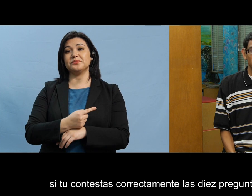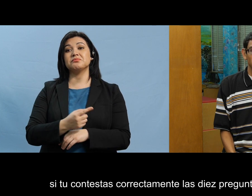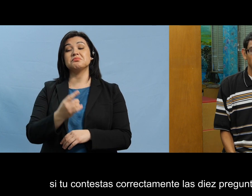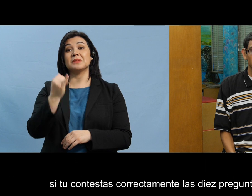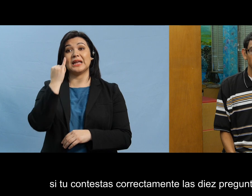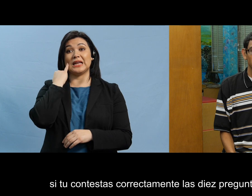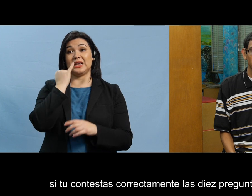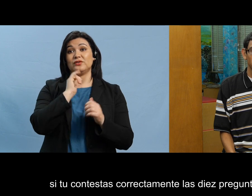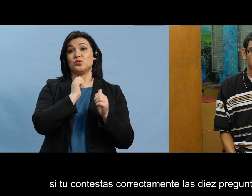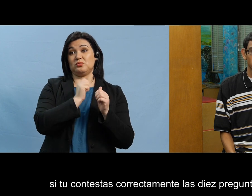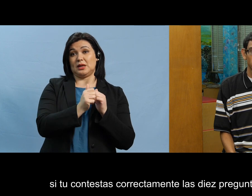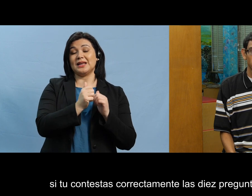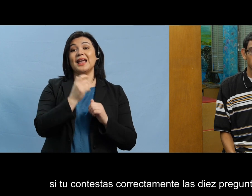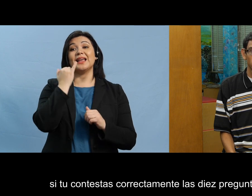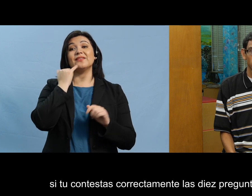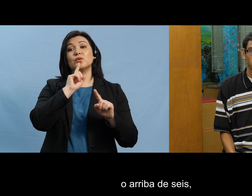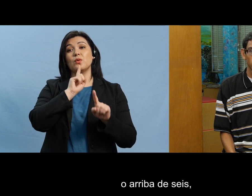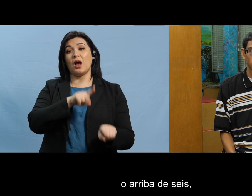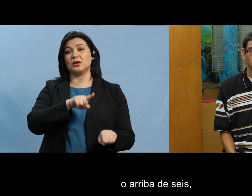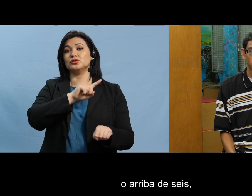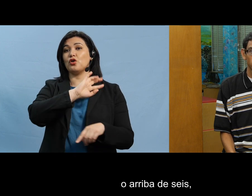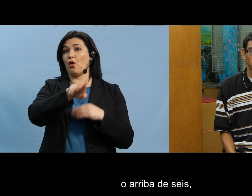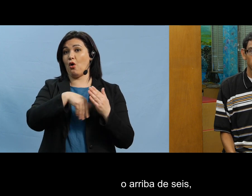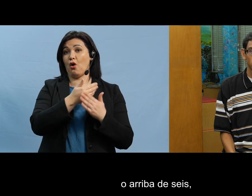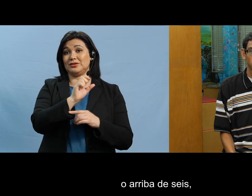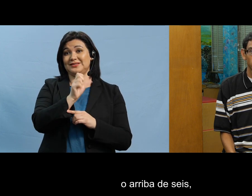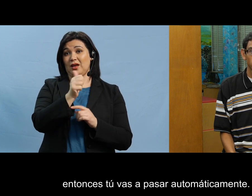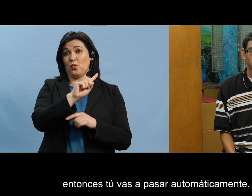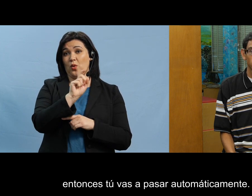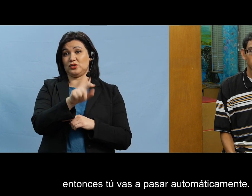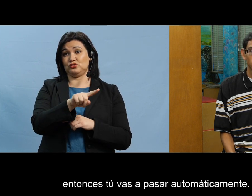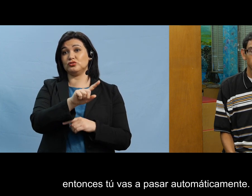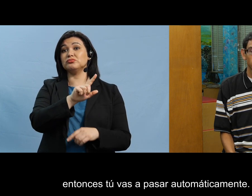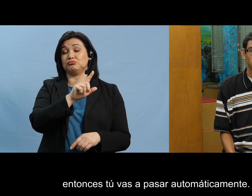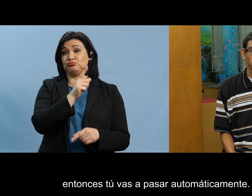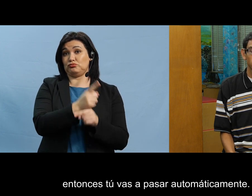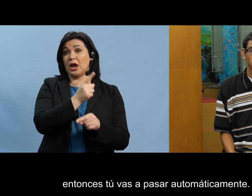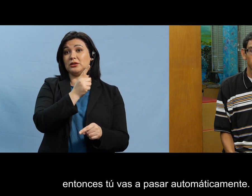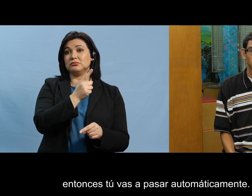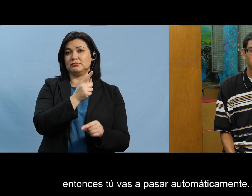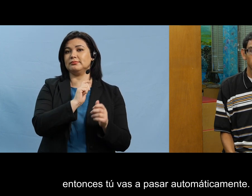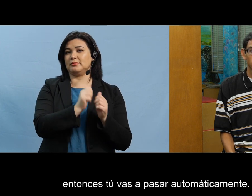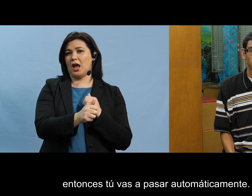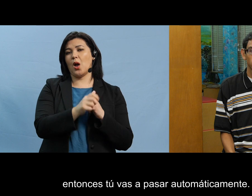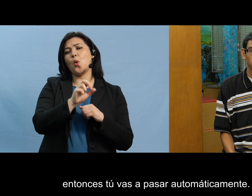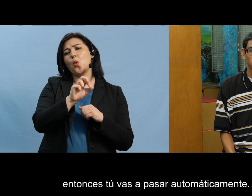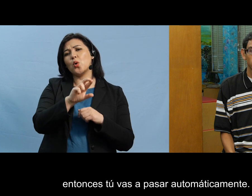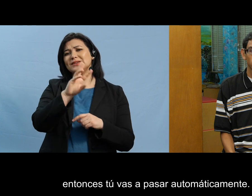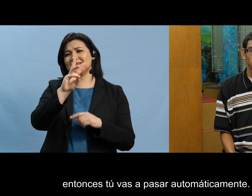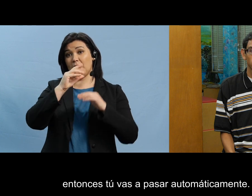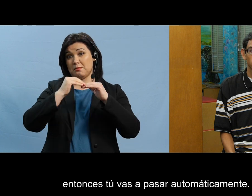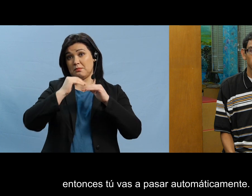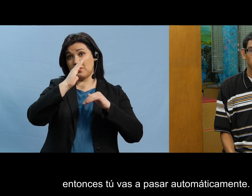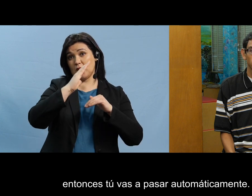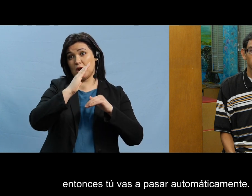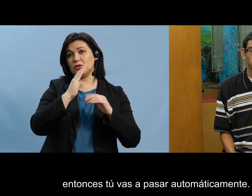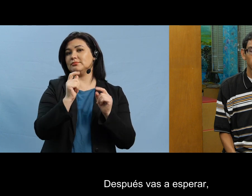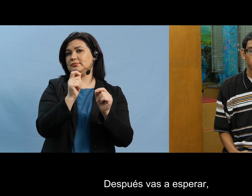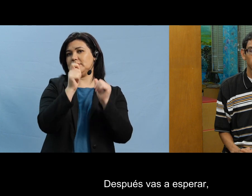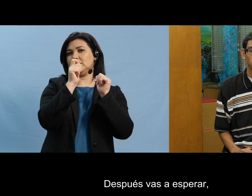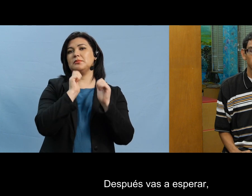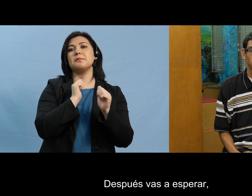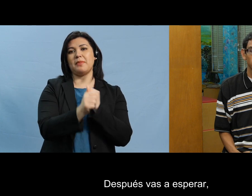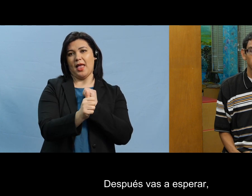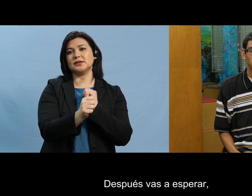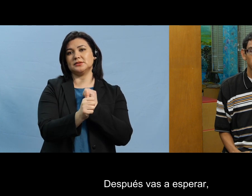si tú contestas correctamente las diez preguntas o arriba de seis entonces tú vas a pasar automáticamente